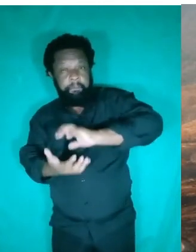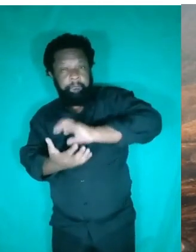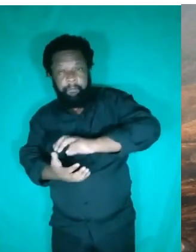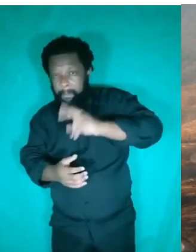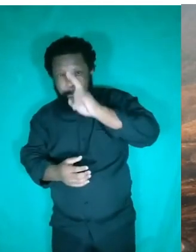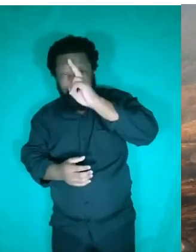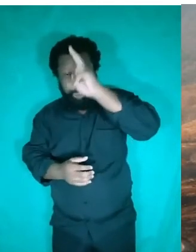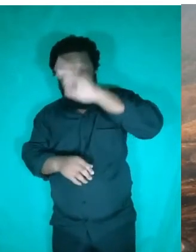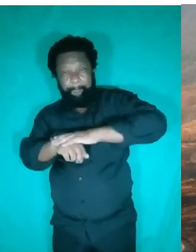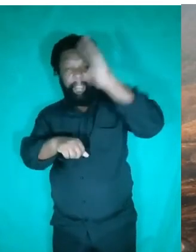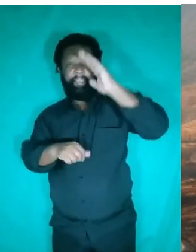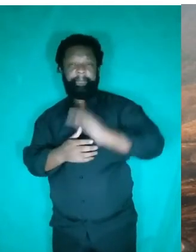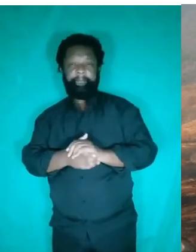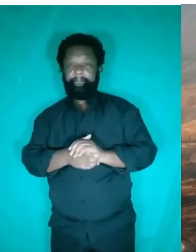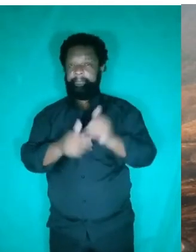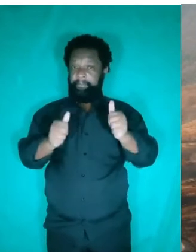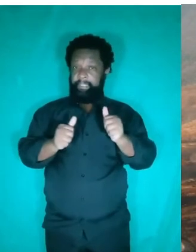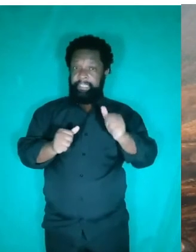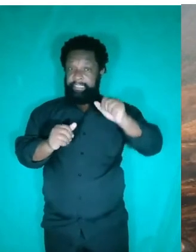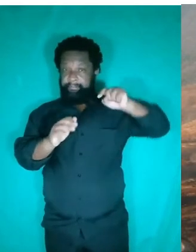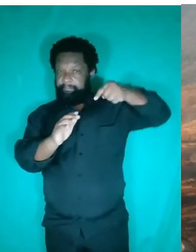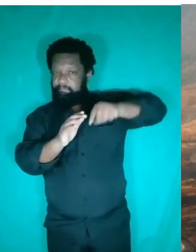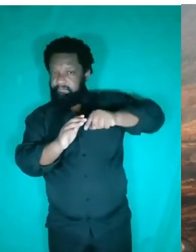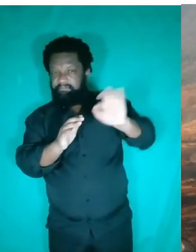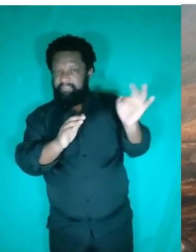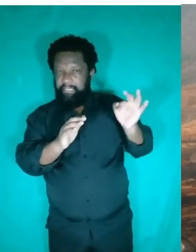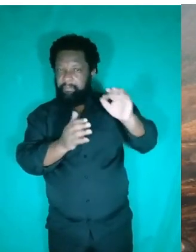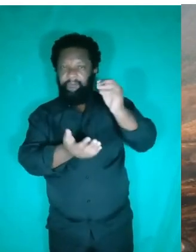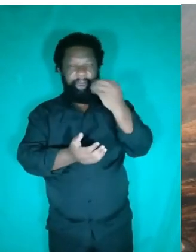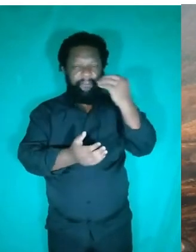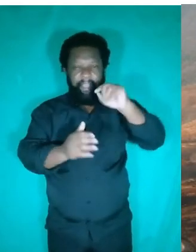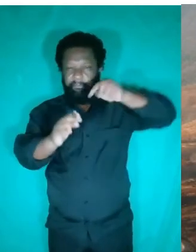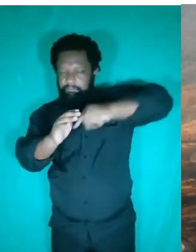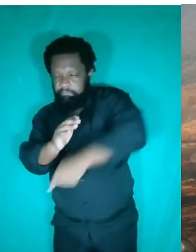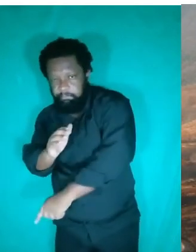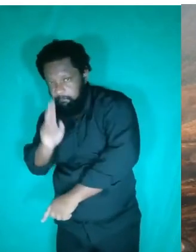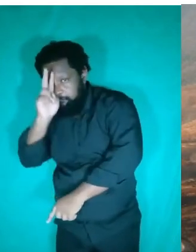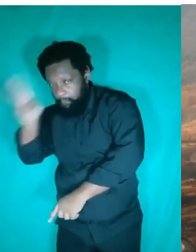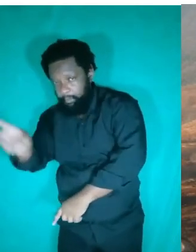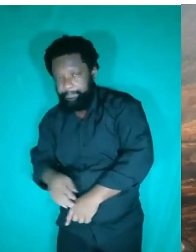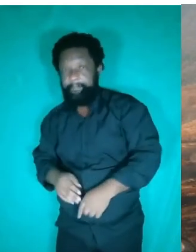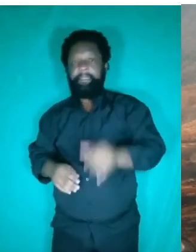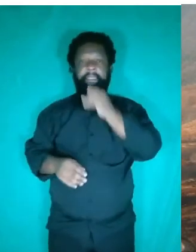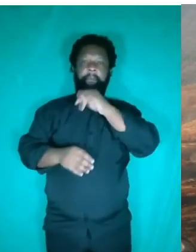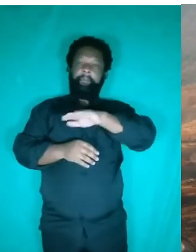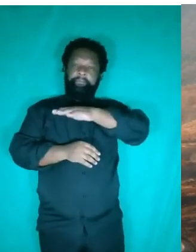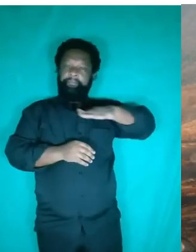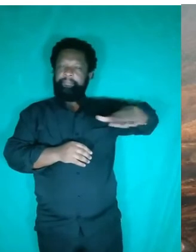a sua pressão. Ok? Maior vai ser a sua pressão. Aqui em cima, o que acontece? Eu